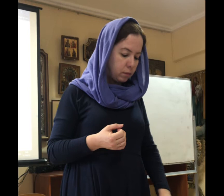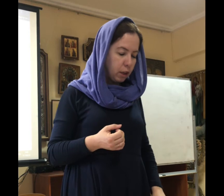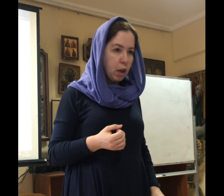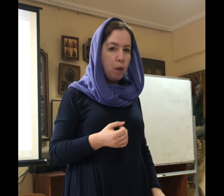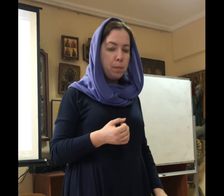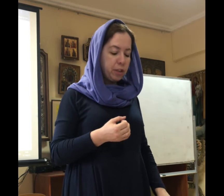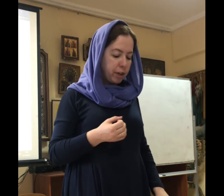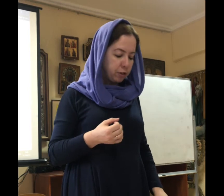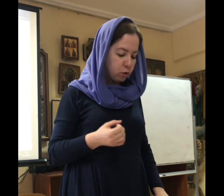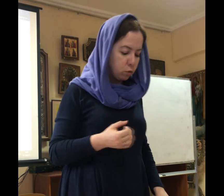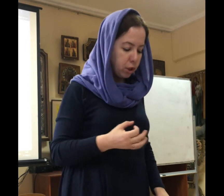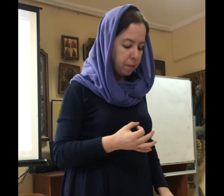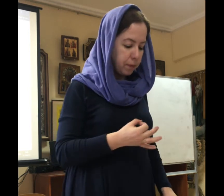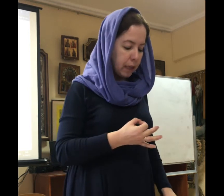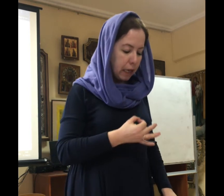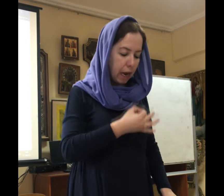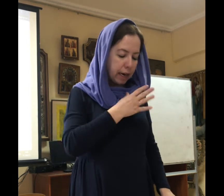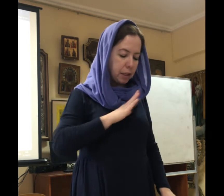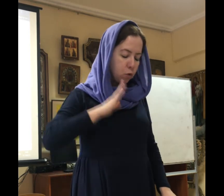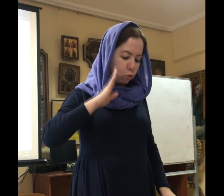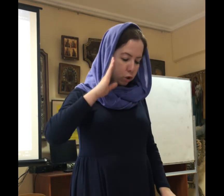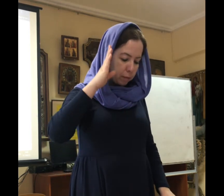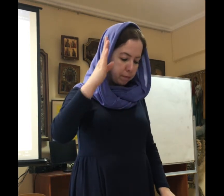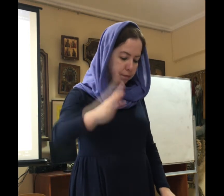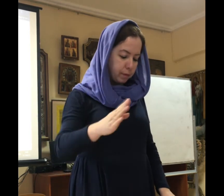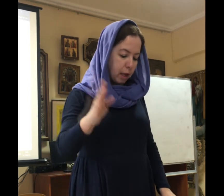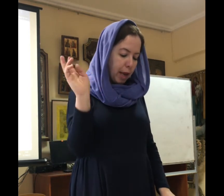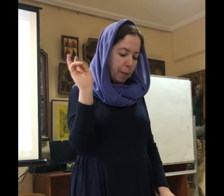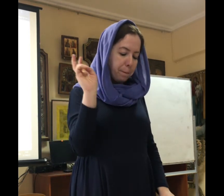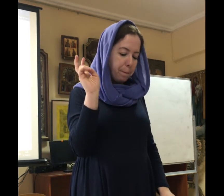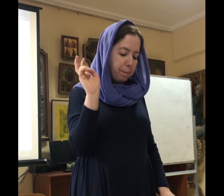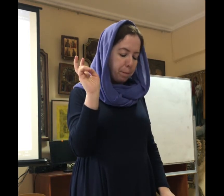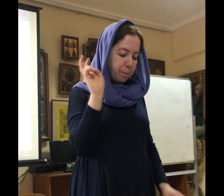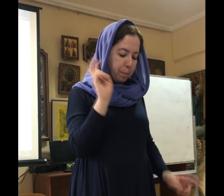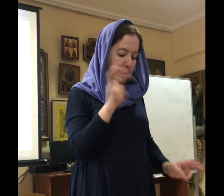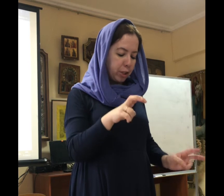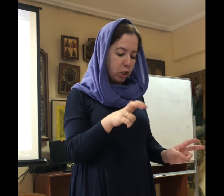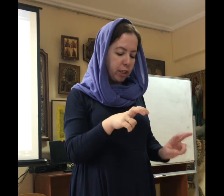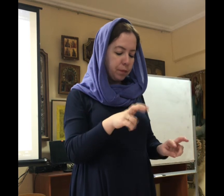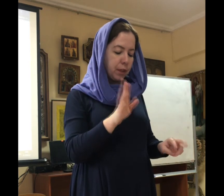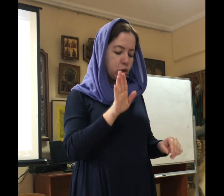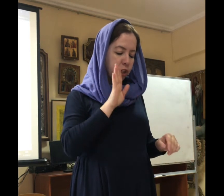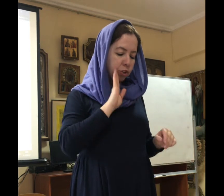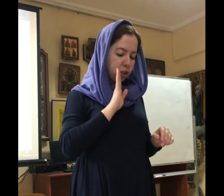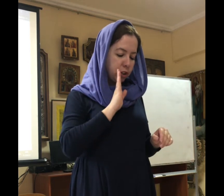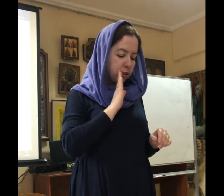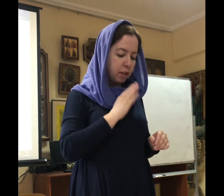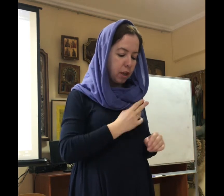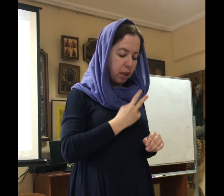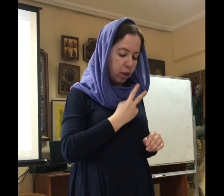Предваривши утро. Рано утром пришли женщины и